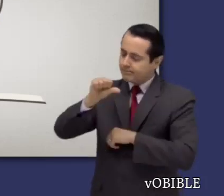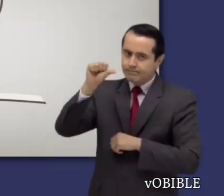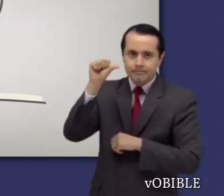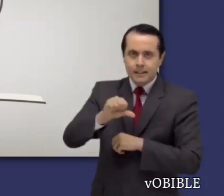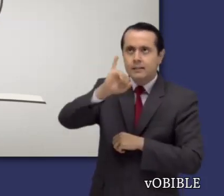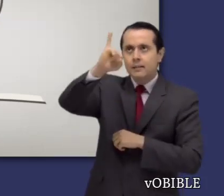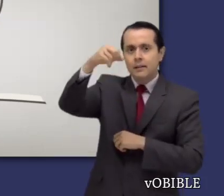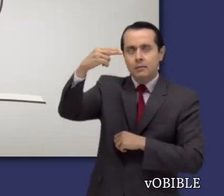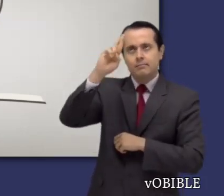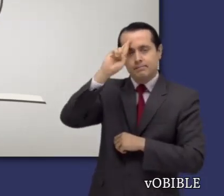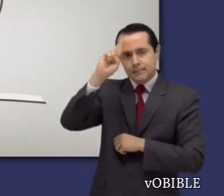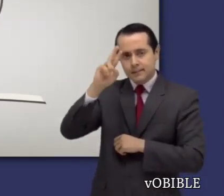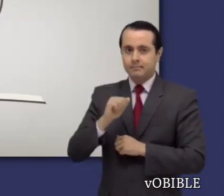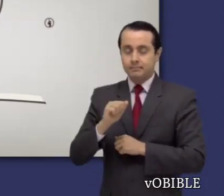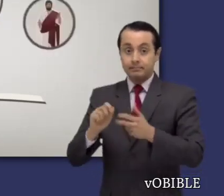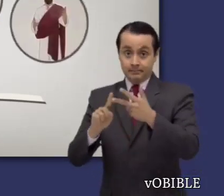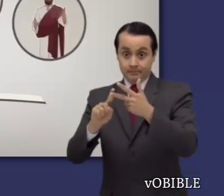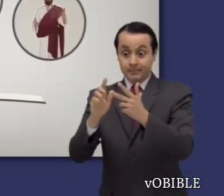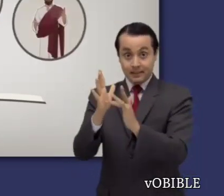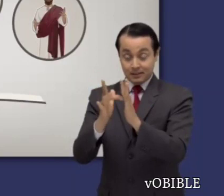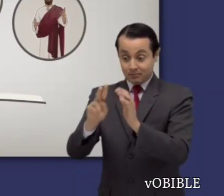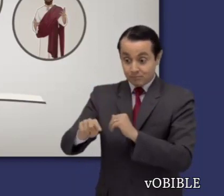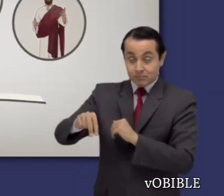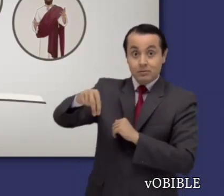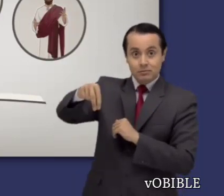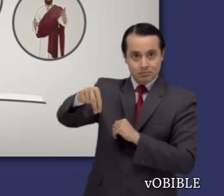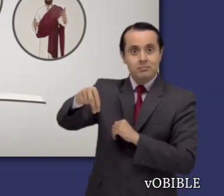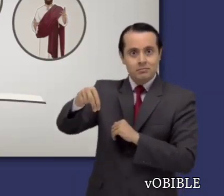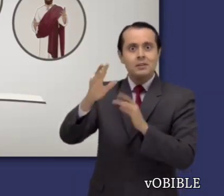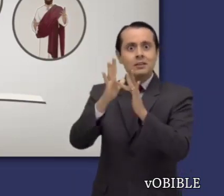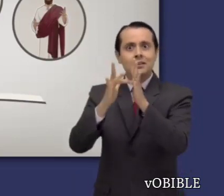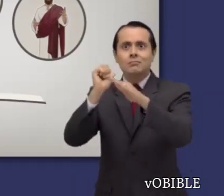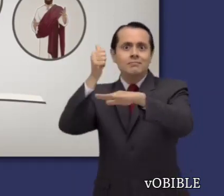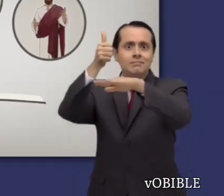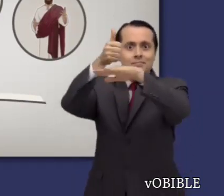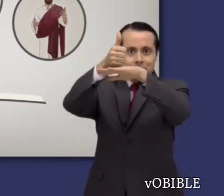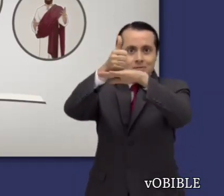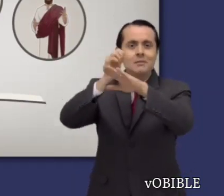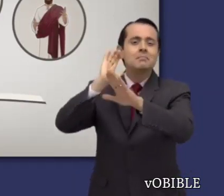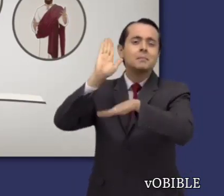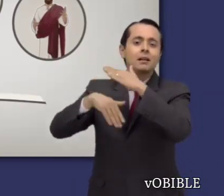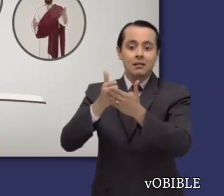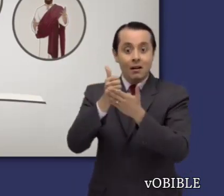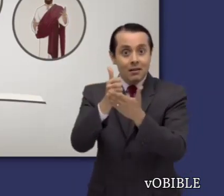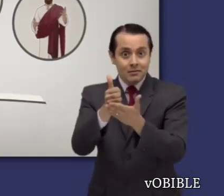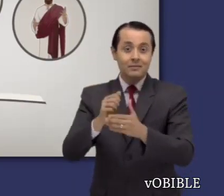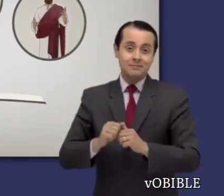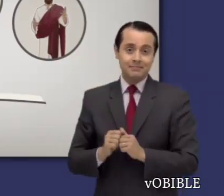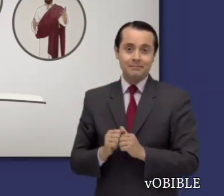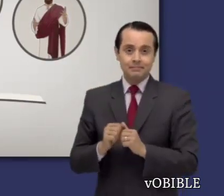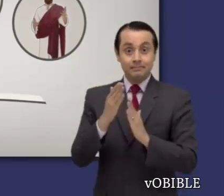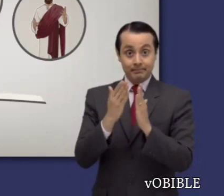debe respetar las normas morales de Jehová, y en que es imprescindible creer en la resurrección de Jesús para recibir las